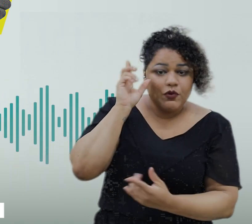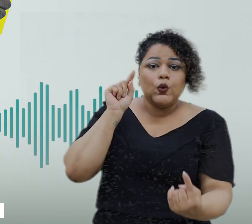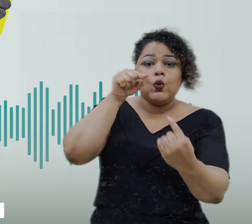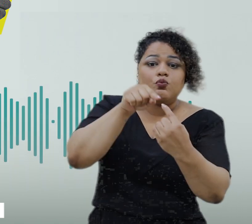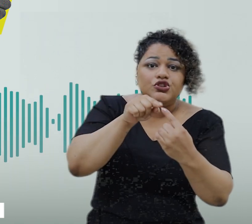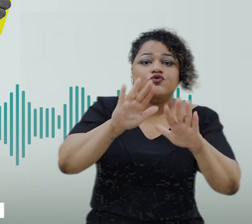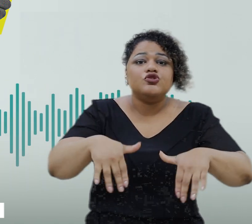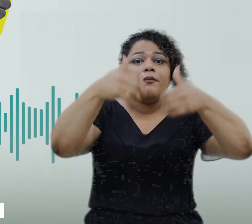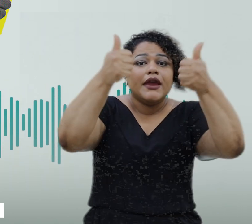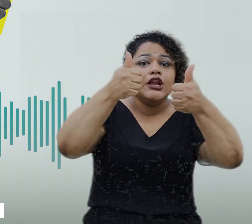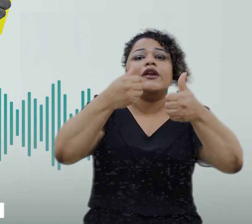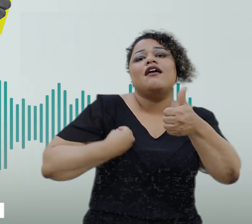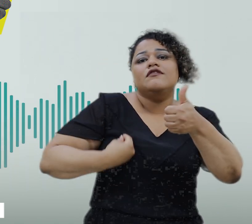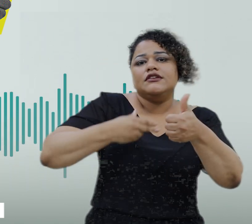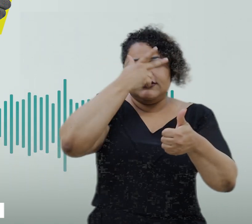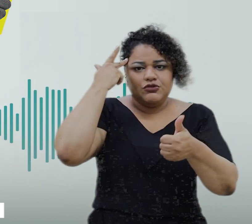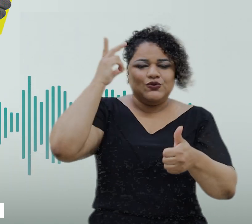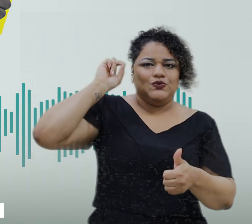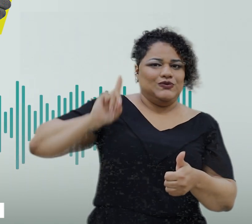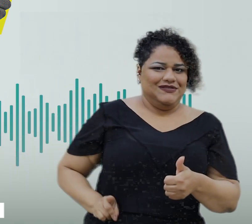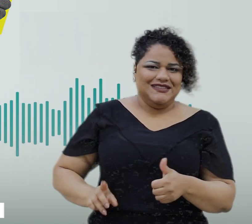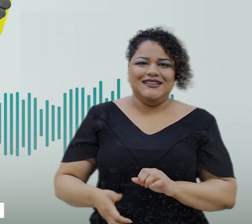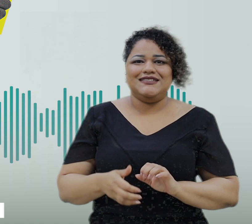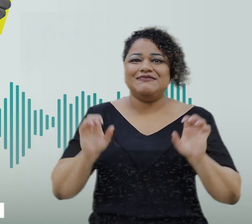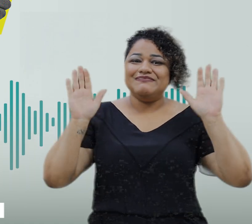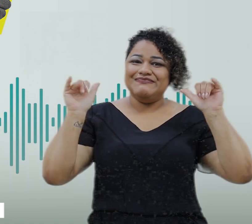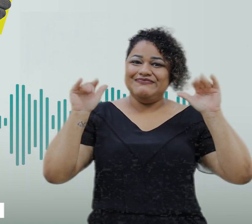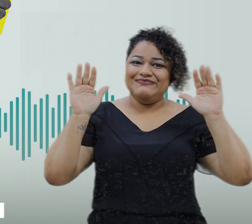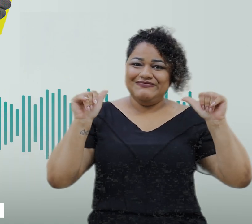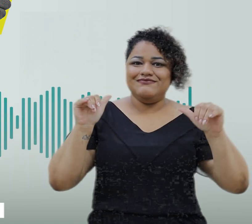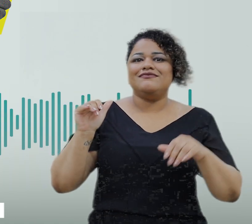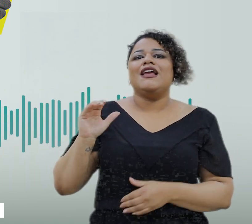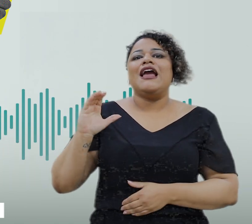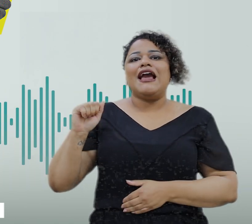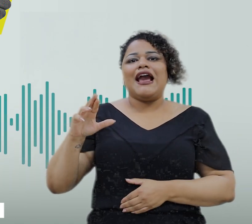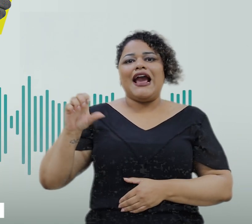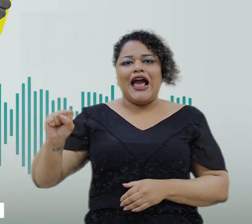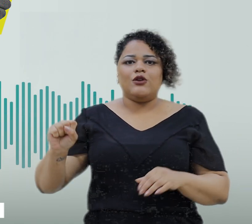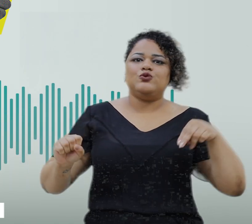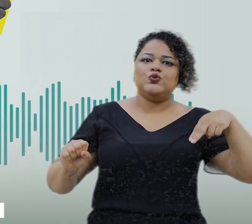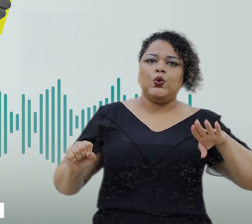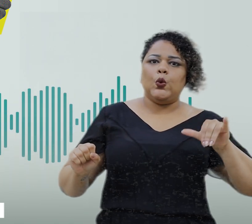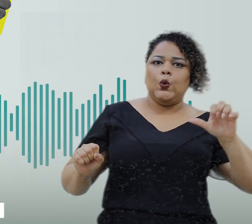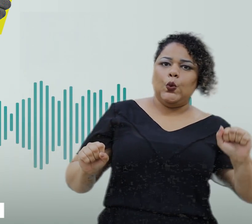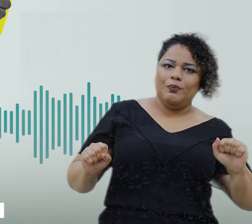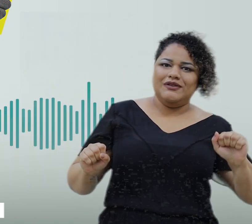o intuito de melhorar a vida das pessoas com deficiência. Ficamos por aqui. Eu sou o Carlos Freitas.